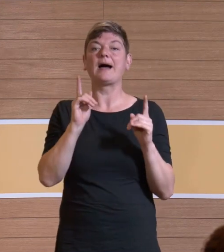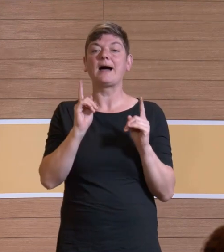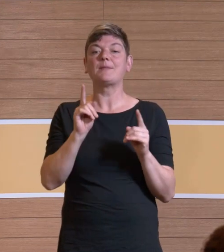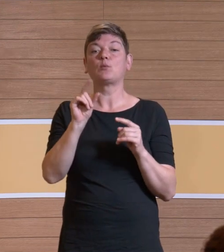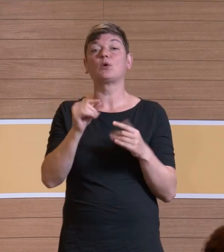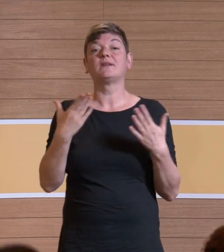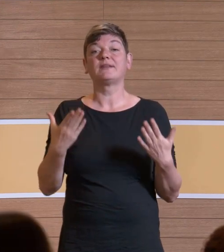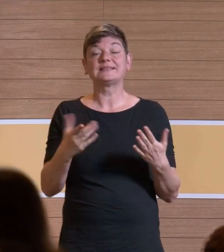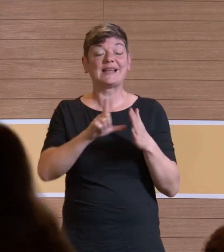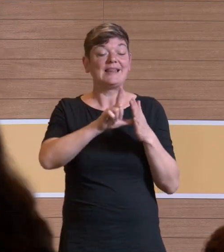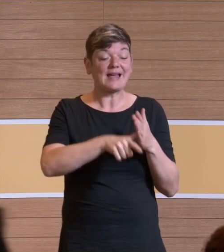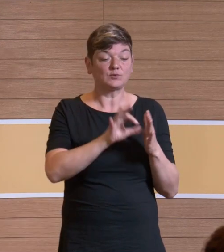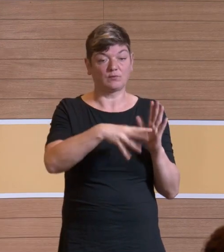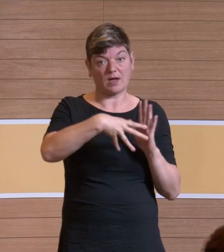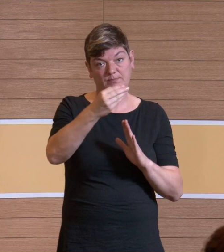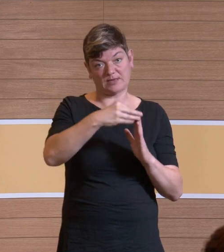ganz erheblich.